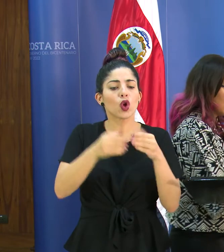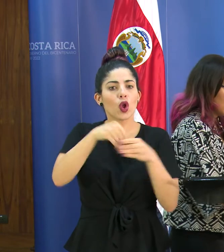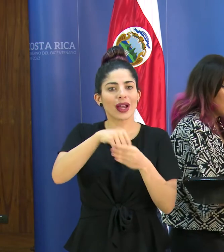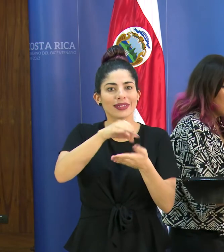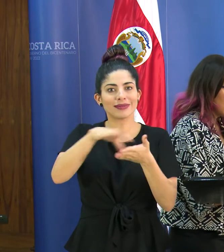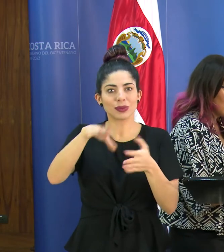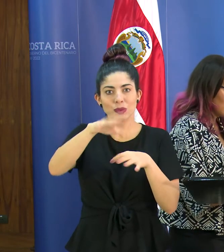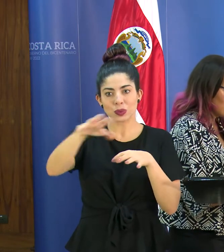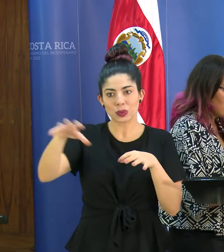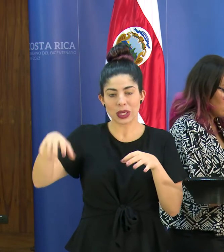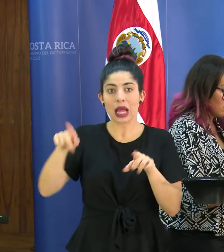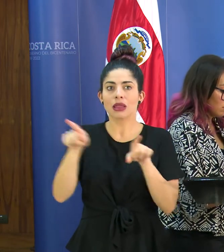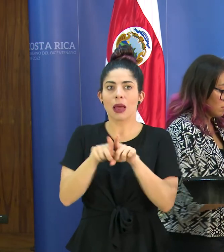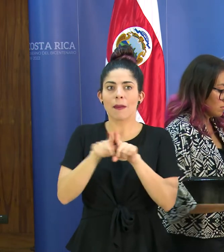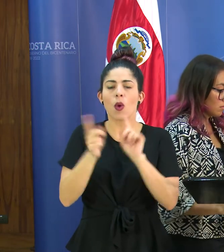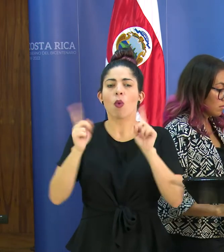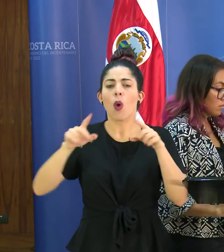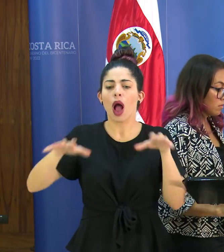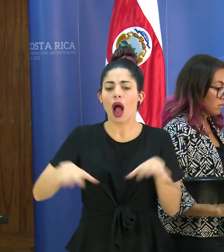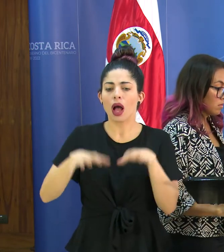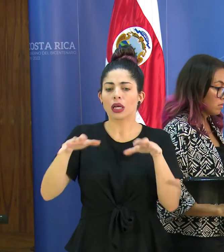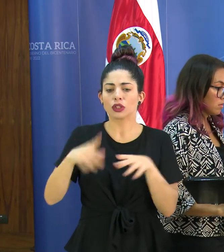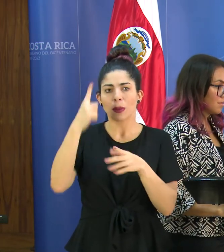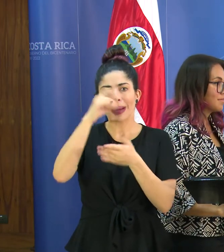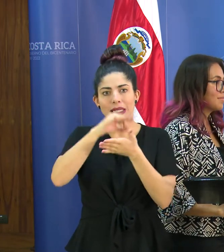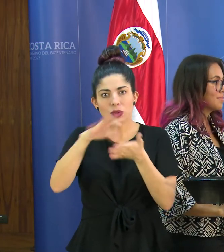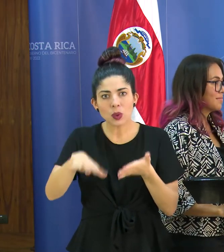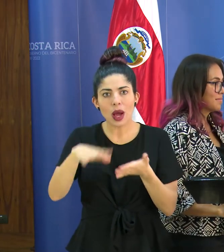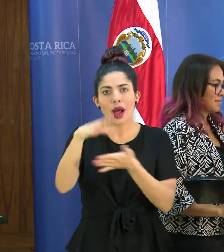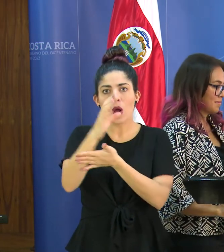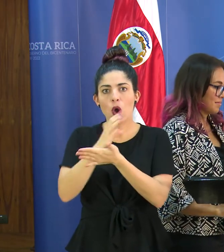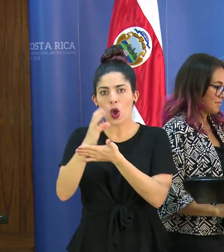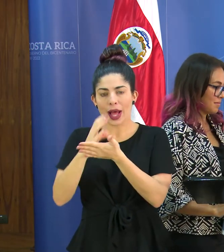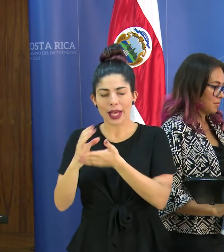educativos y acciones también para las escuelas colegios